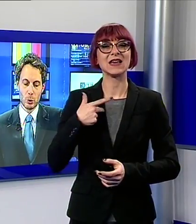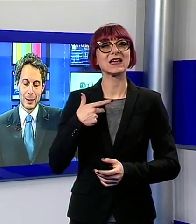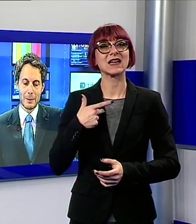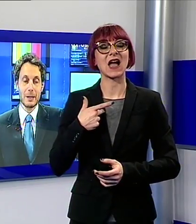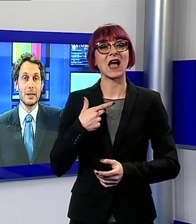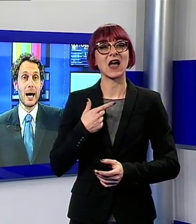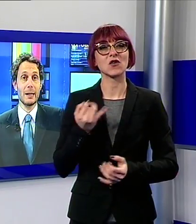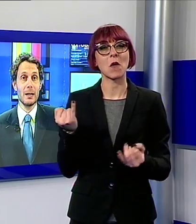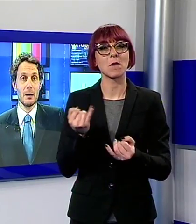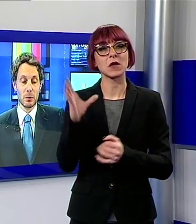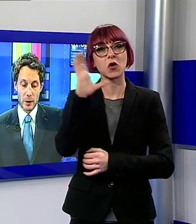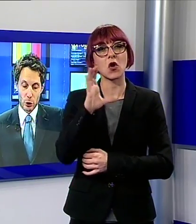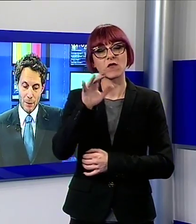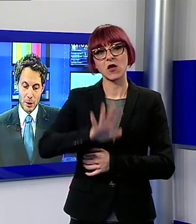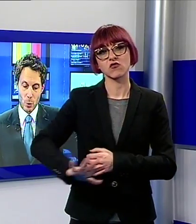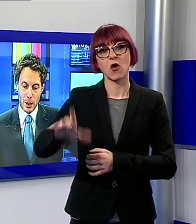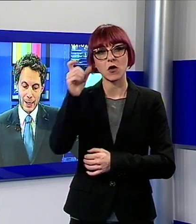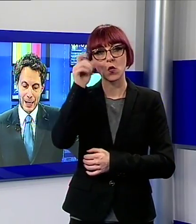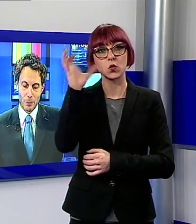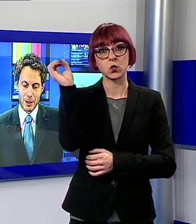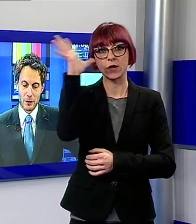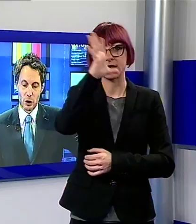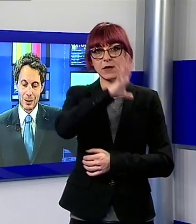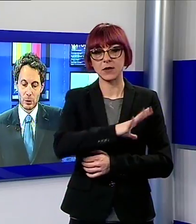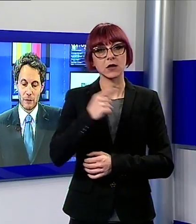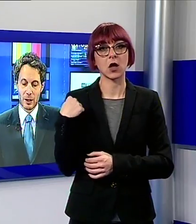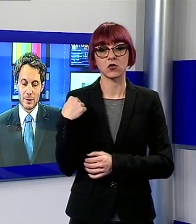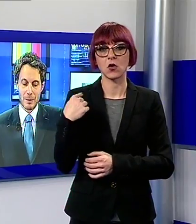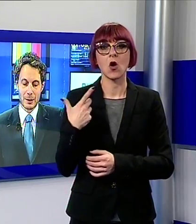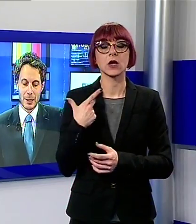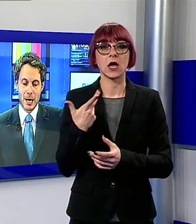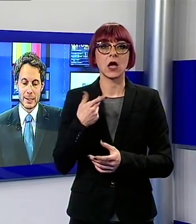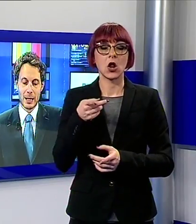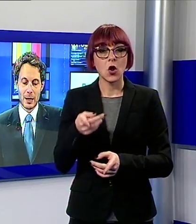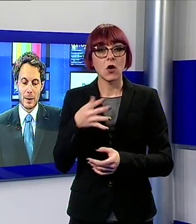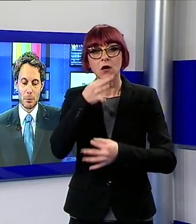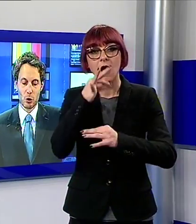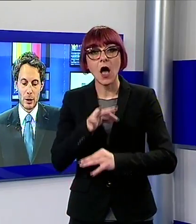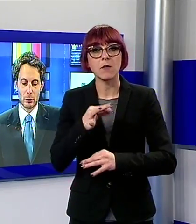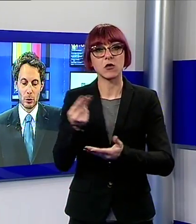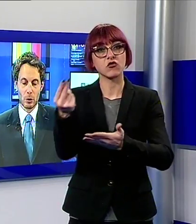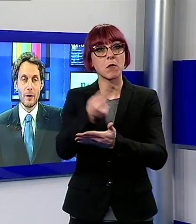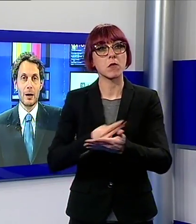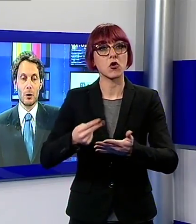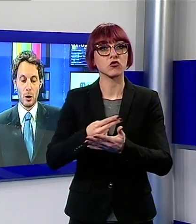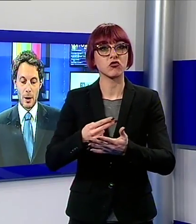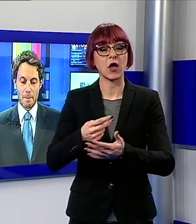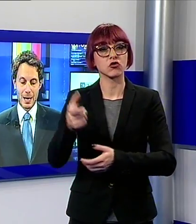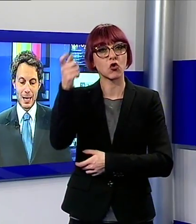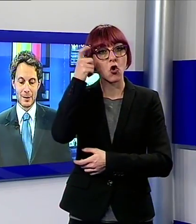dimenticati in provincia di Lucca che hanno beneficiato dei finanziamenti del progetto Governo Bellezza